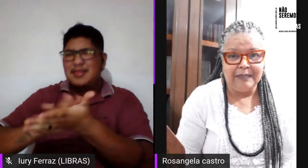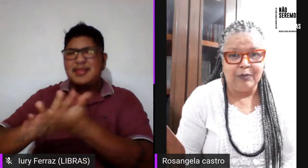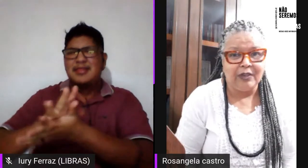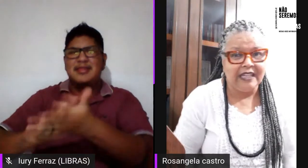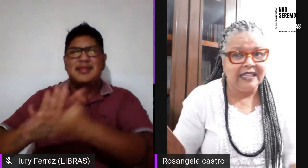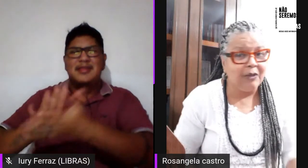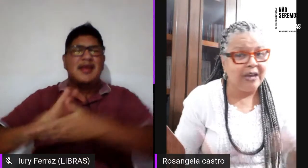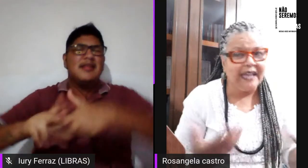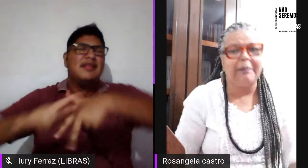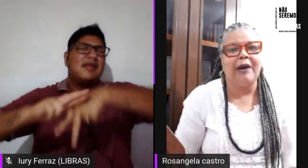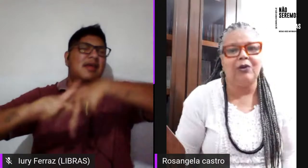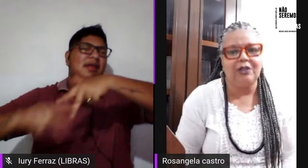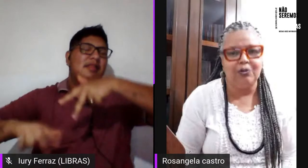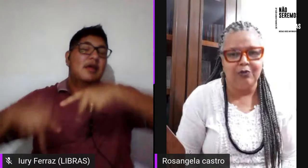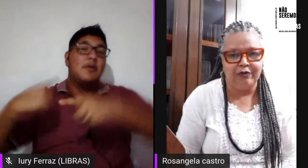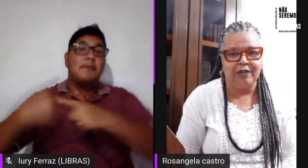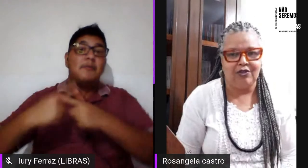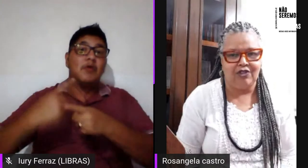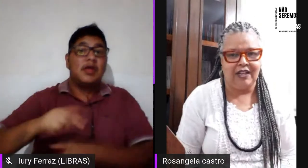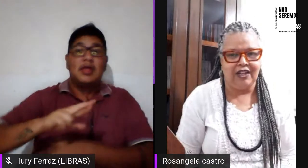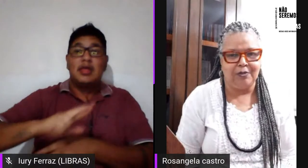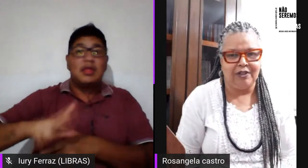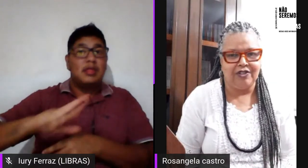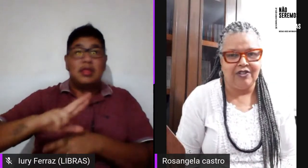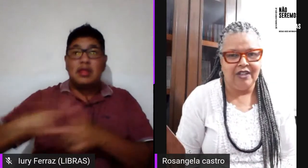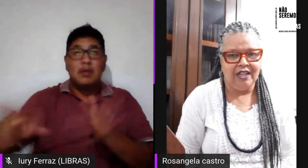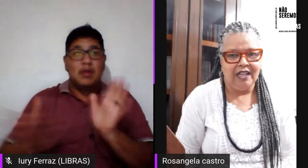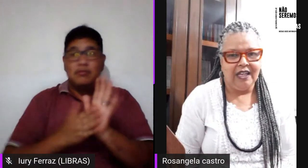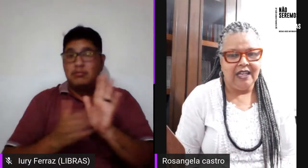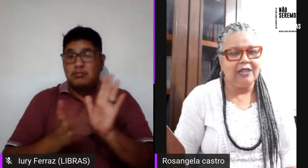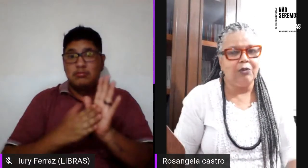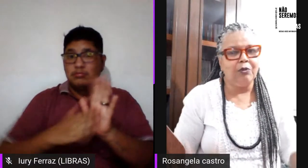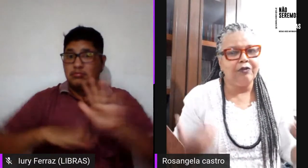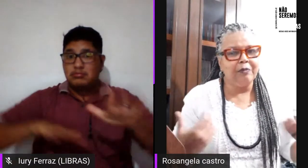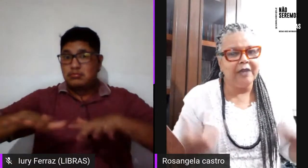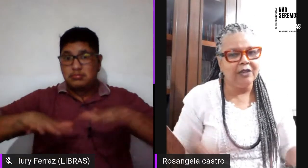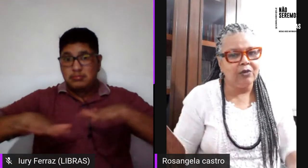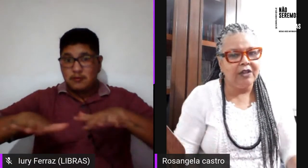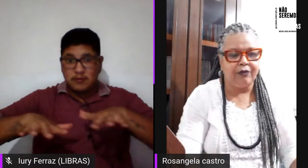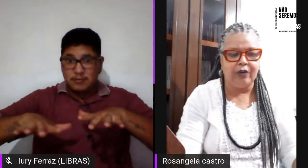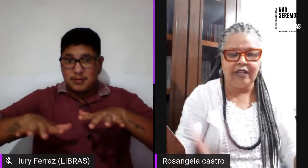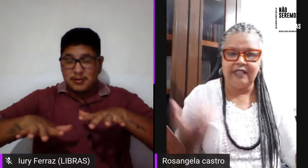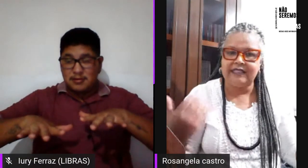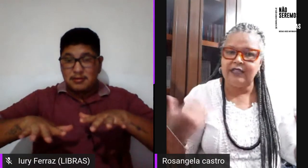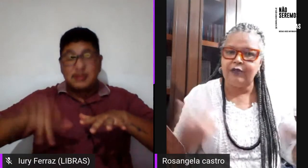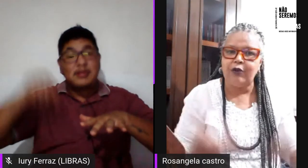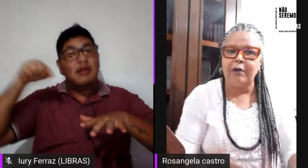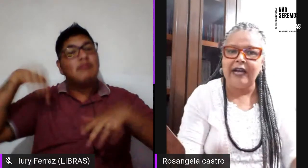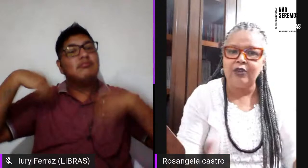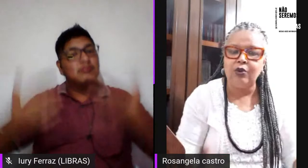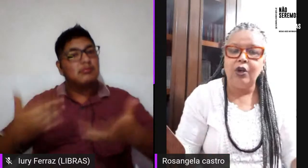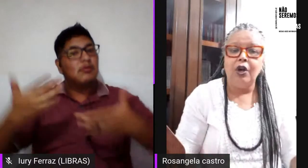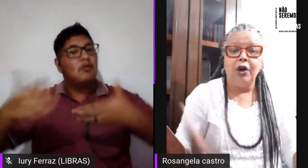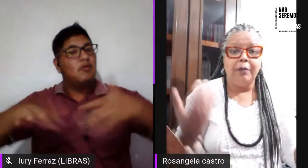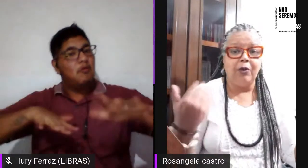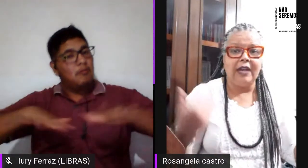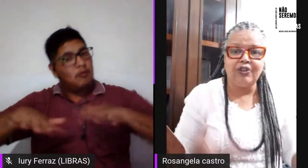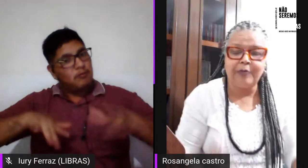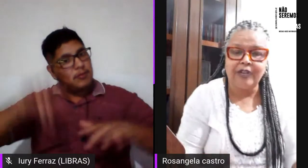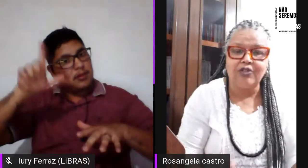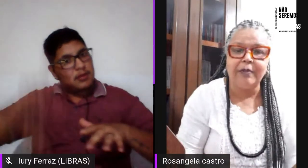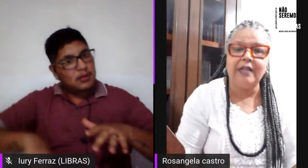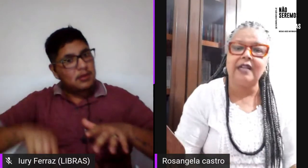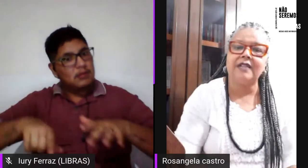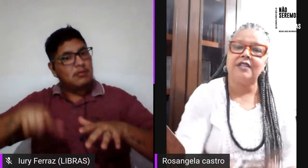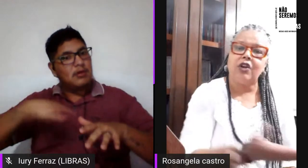porque não era a pauta do movimento de lésbicas. Então, o movimento, ele foi sendo formado por